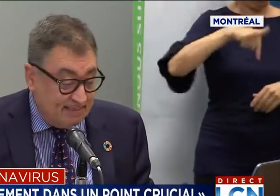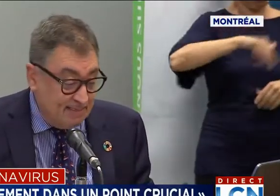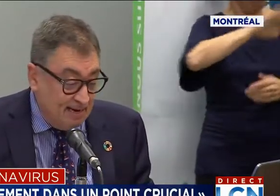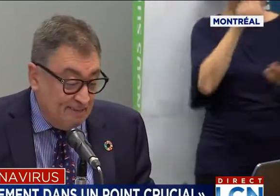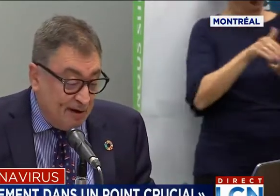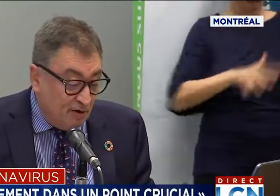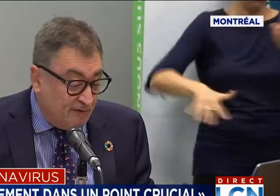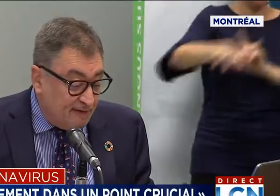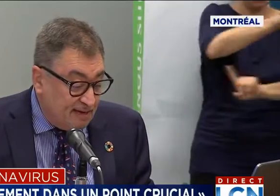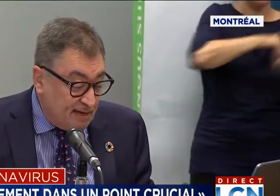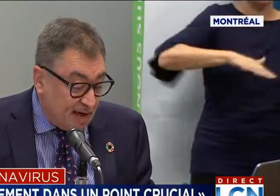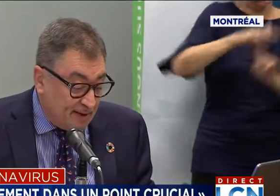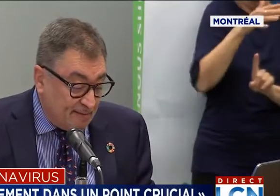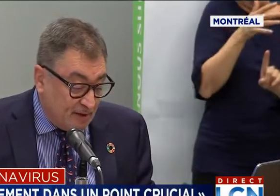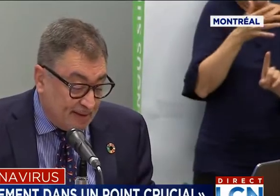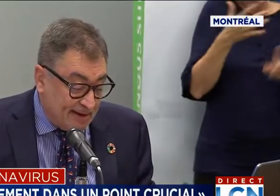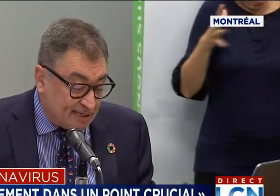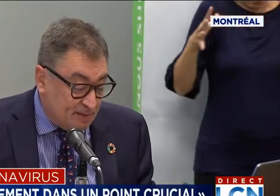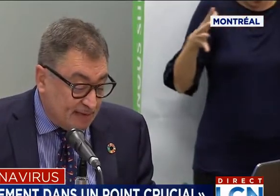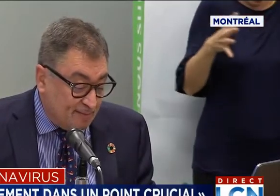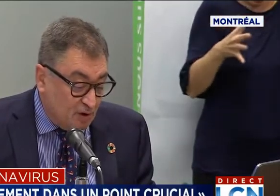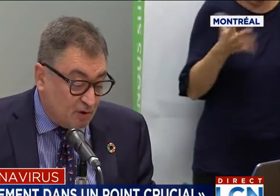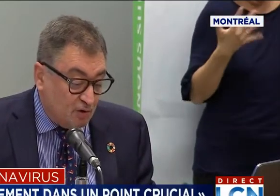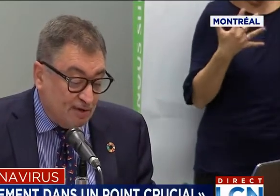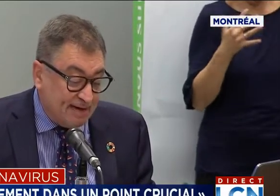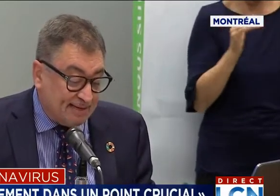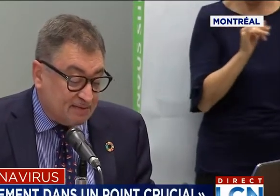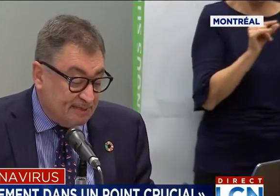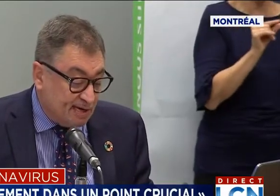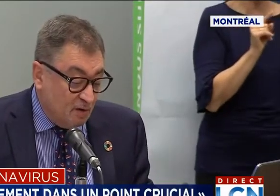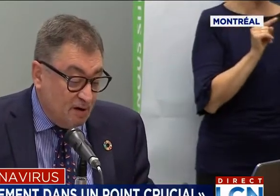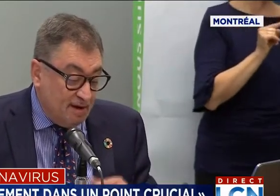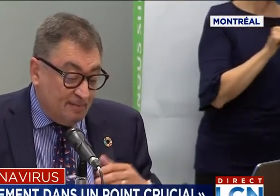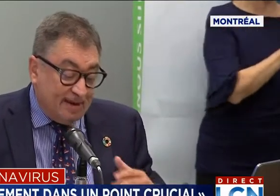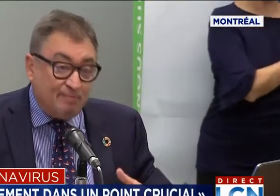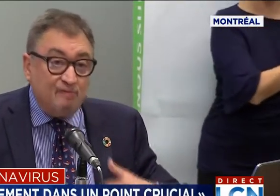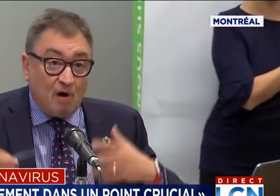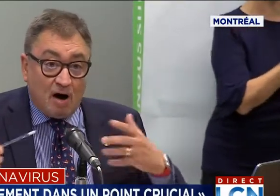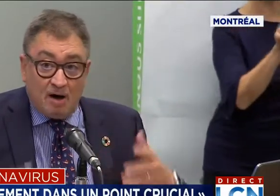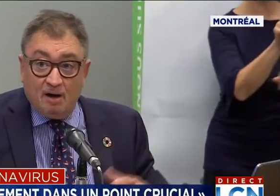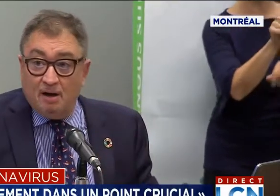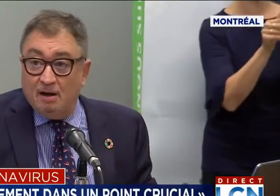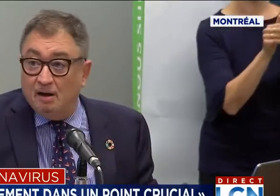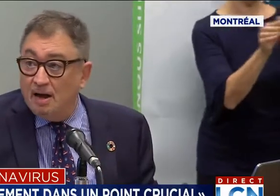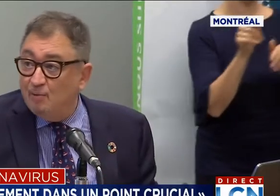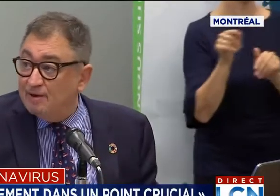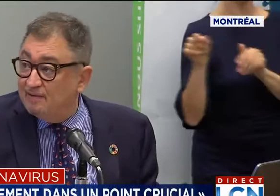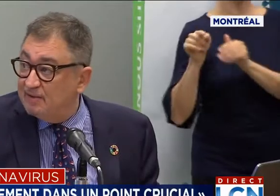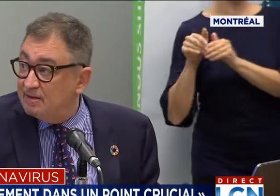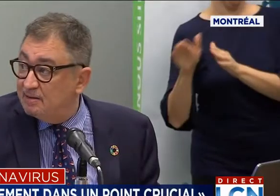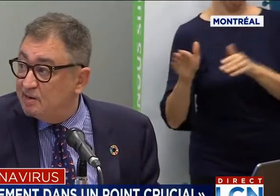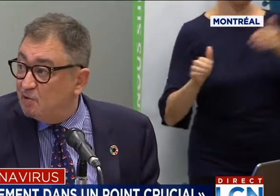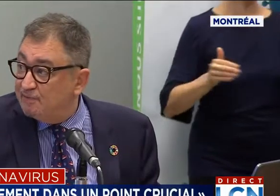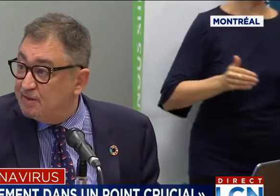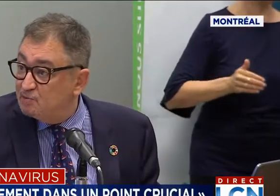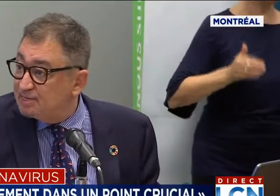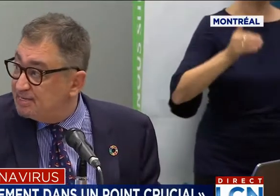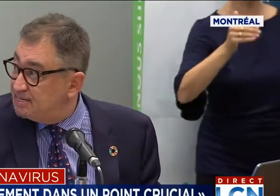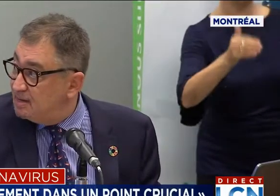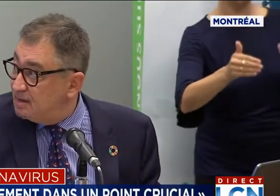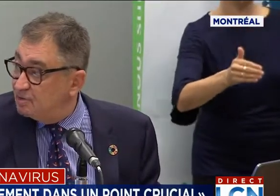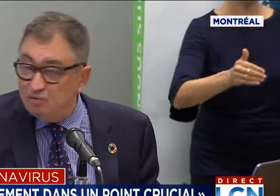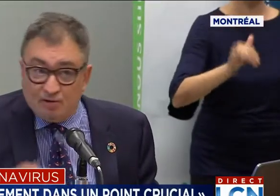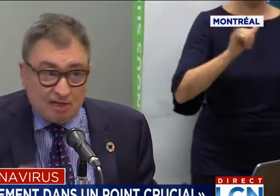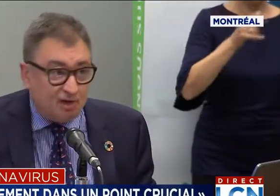ici. Mais on a fini quand même par la suite à mieux contrôler la transmission, puis à pouvoir, à mon avis, déconfiner